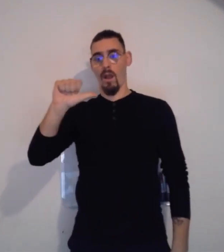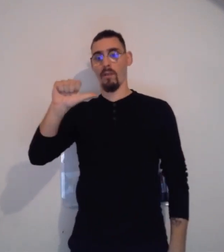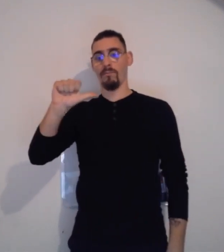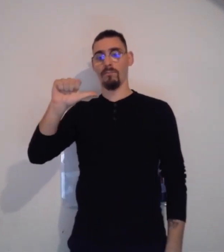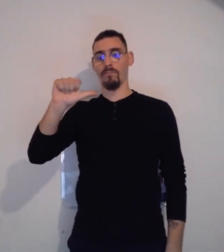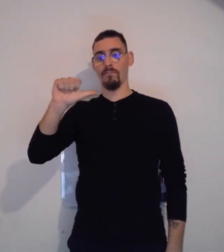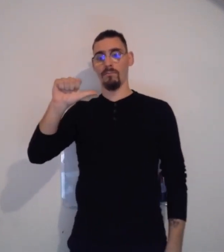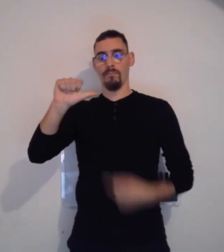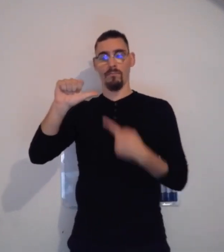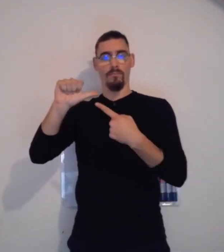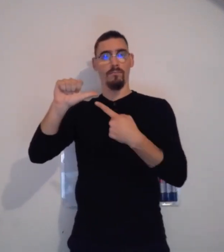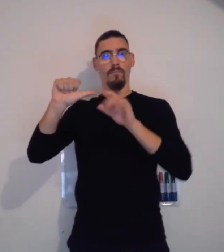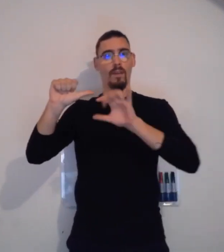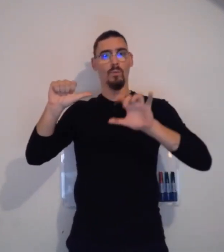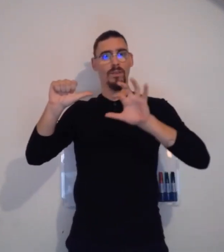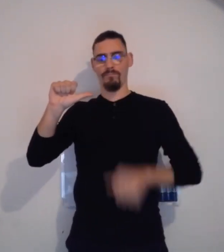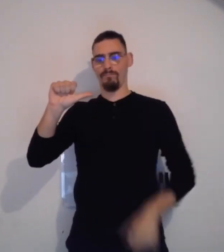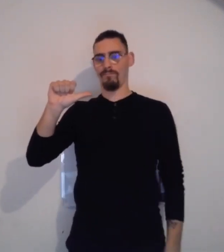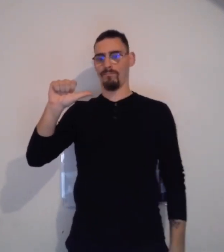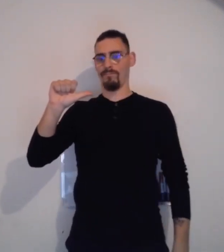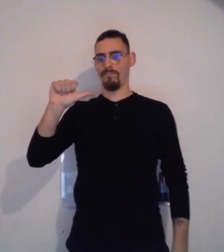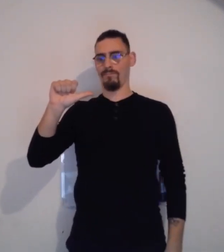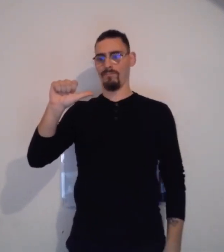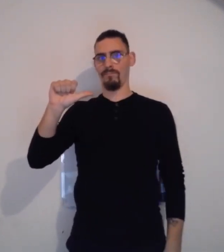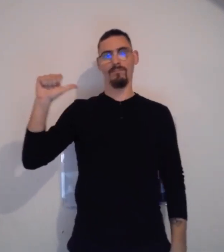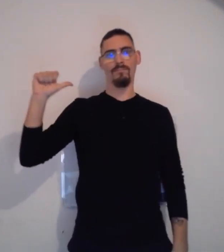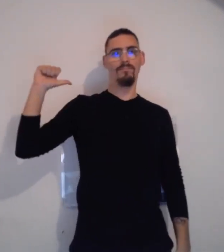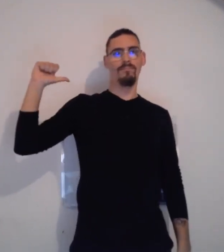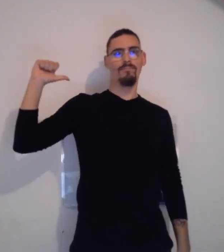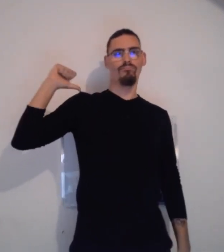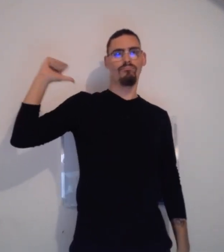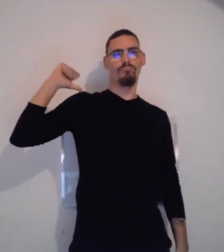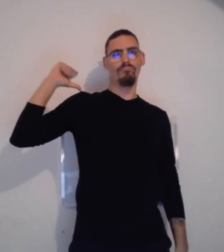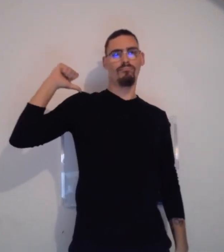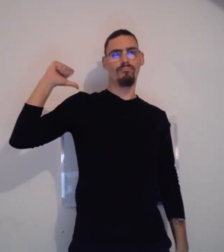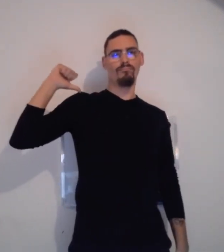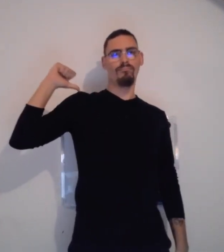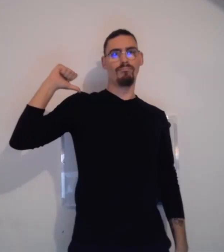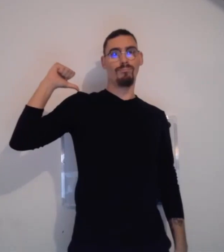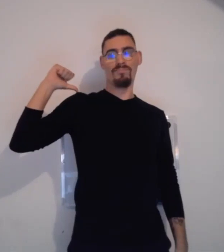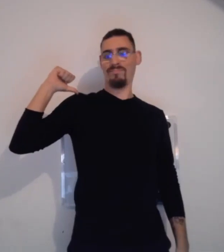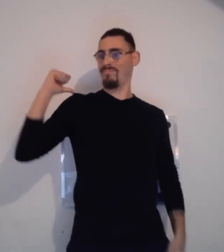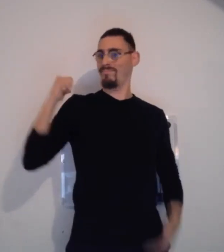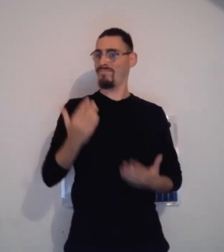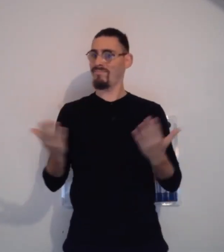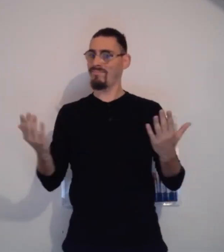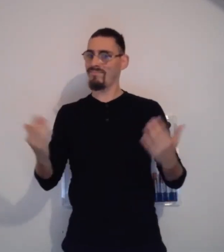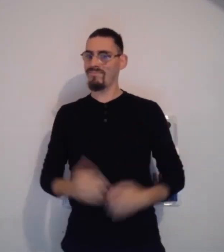avec des capes, avec des forces monstrueuses. Et du coup, les gens ont décidé de m'appeler